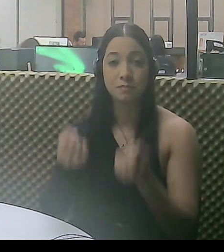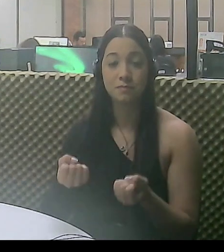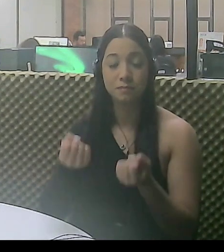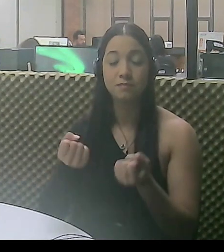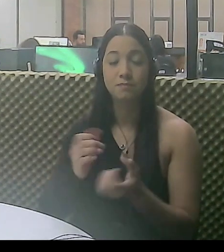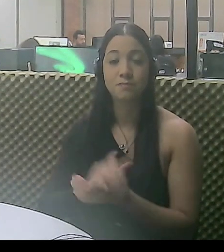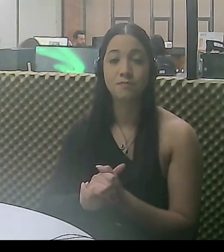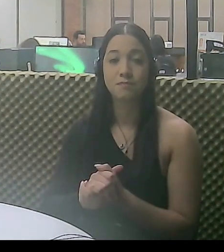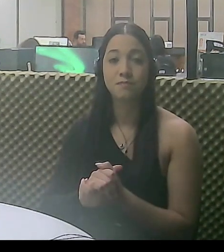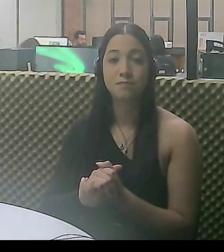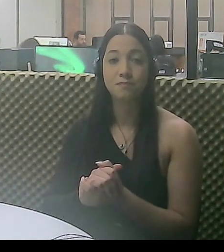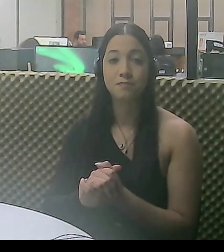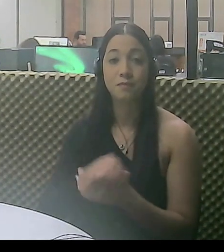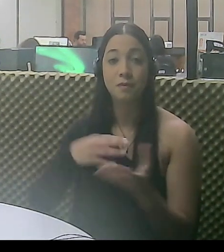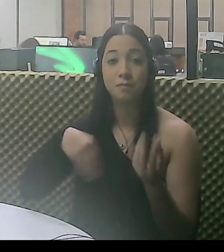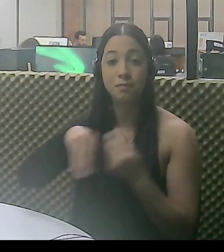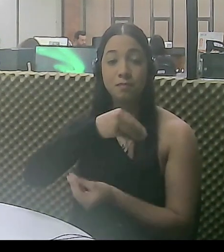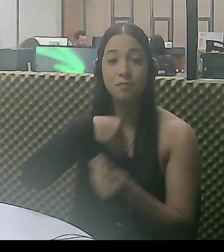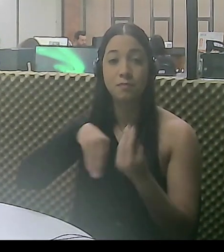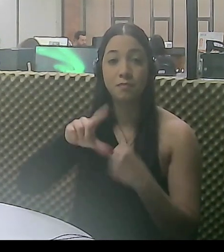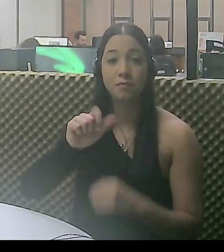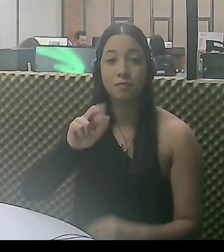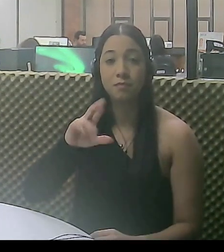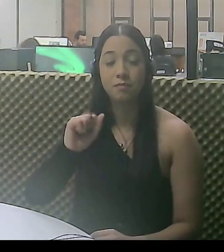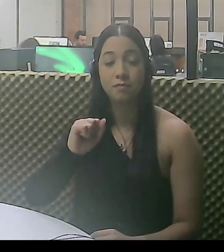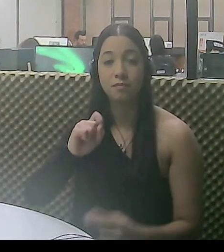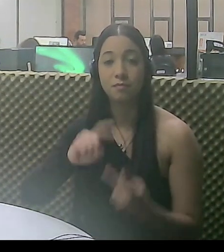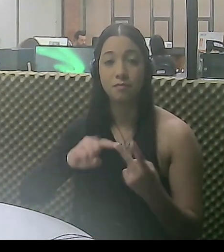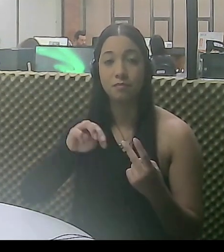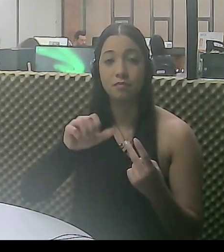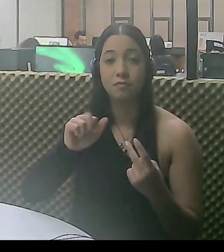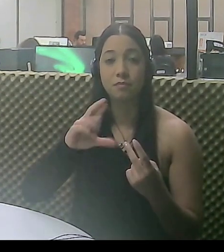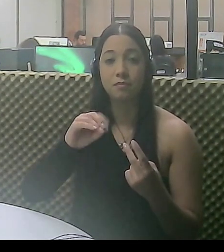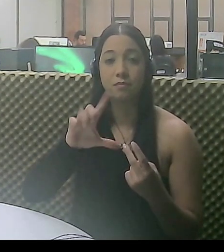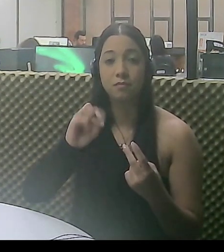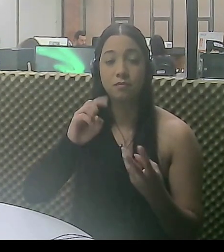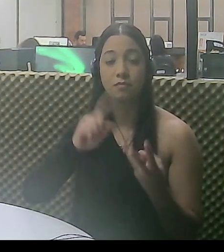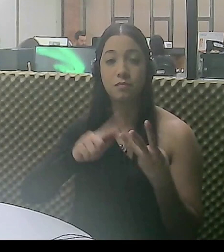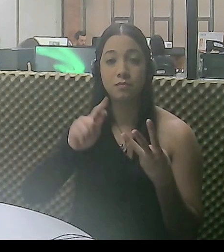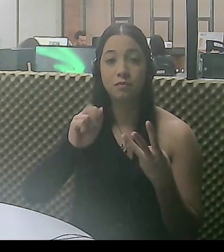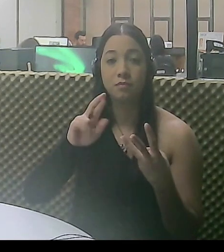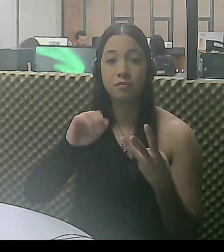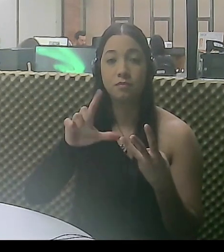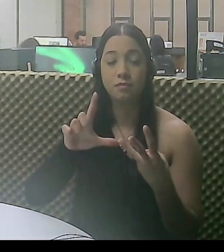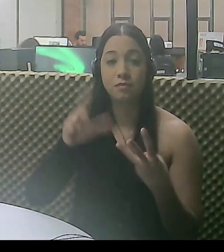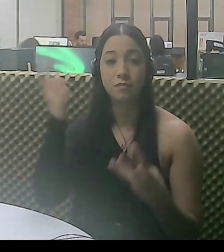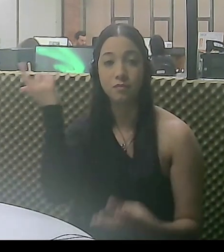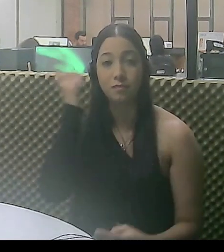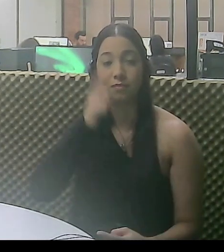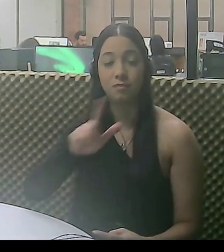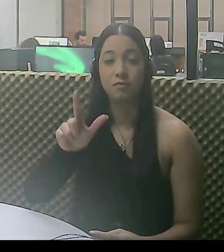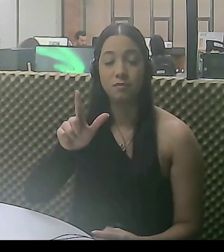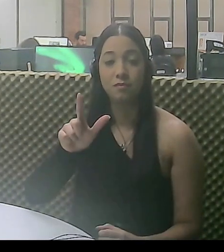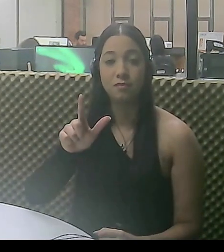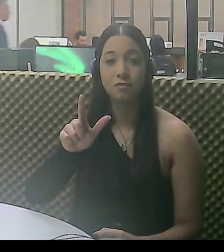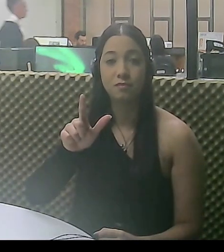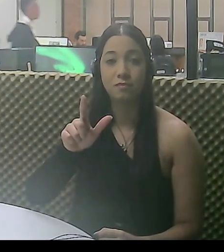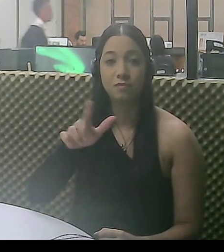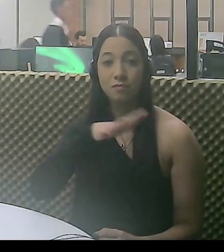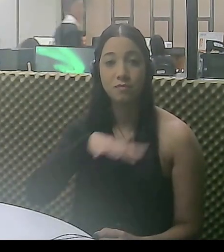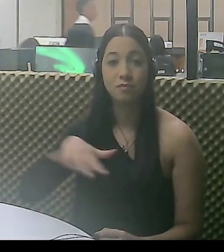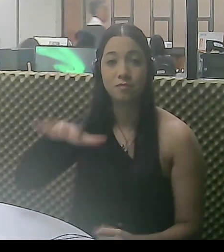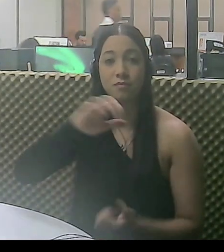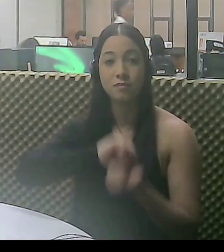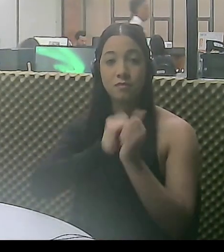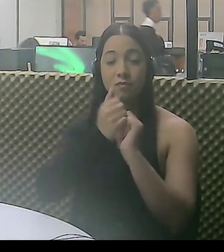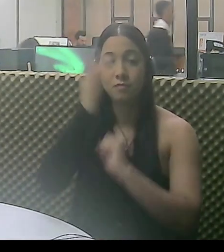Na categoria time misto, Lara Lima, Marco Túlio Cruz e Gabriel Serafim conquistaram o título. No geral dos